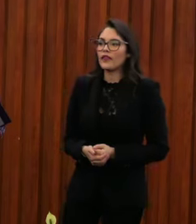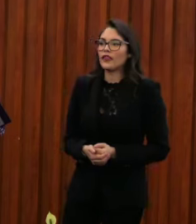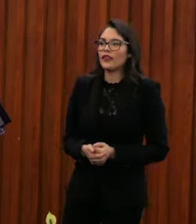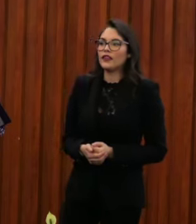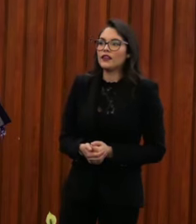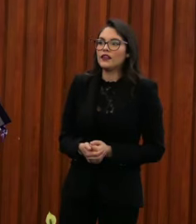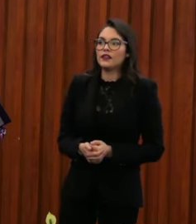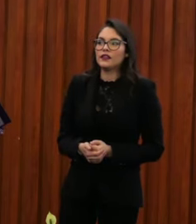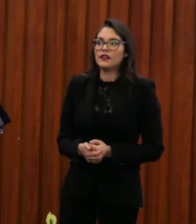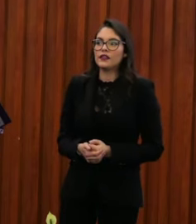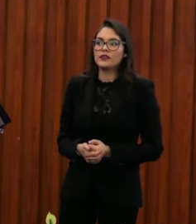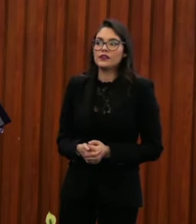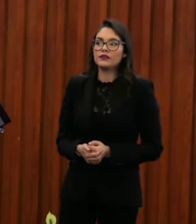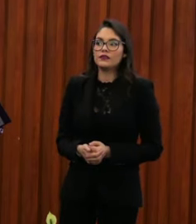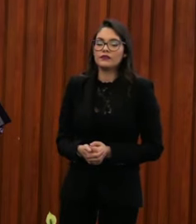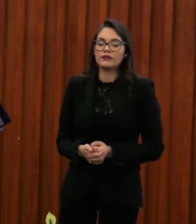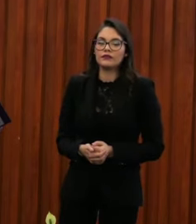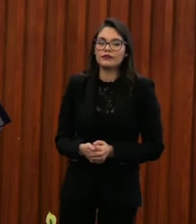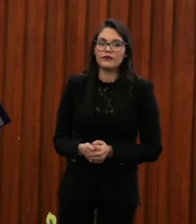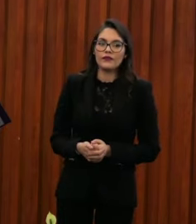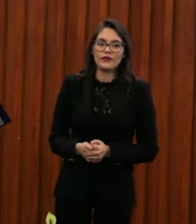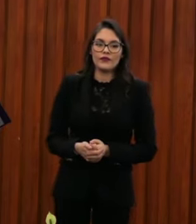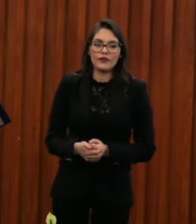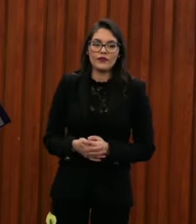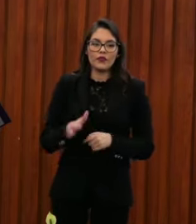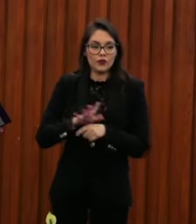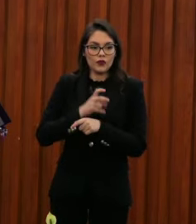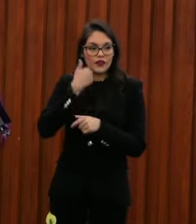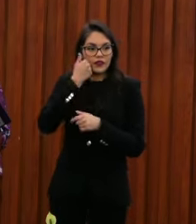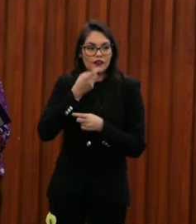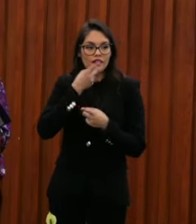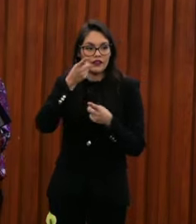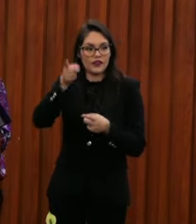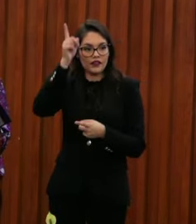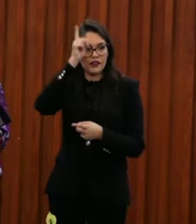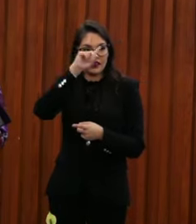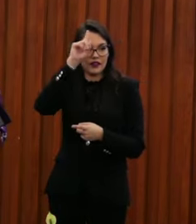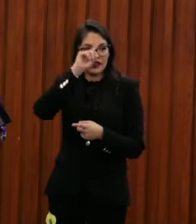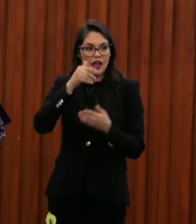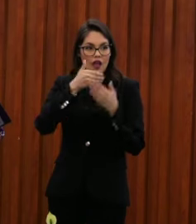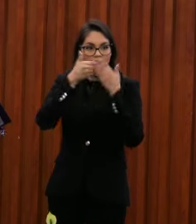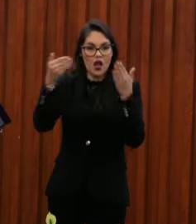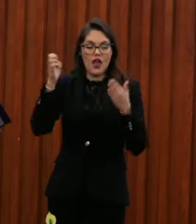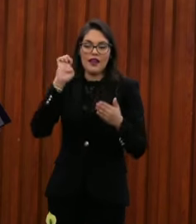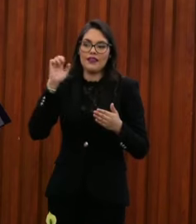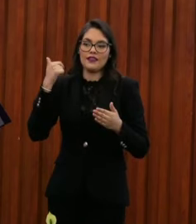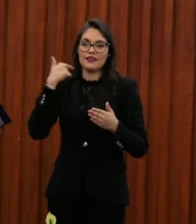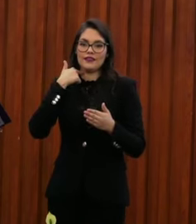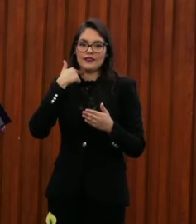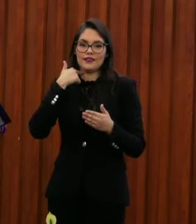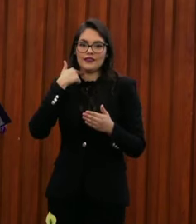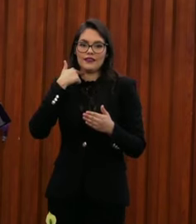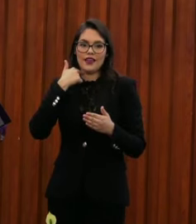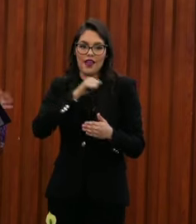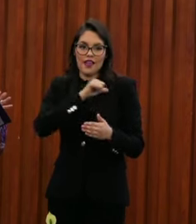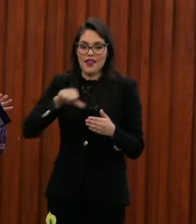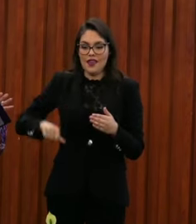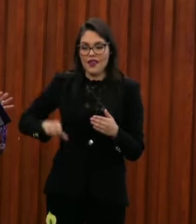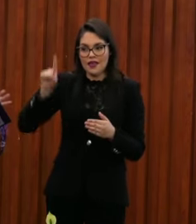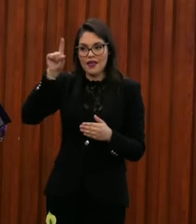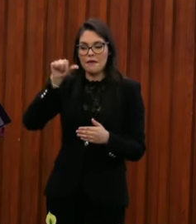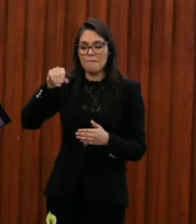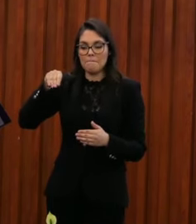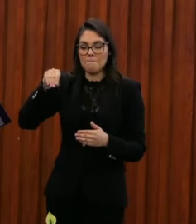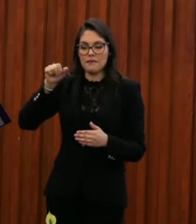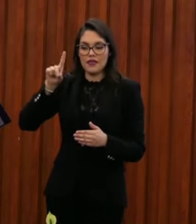escuchen el discurso de Emanuela, la hoy exalcaldesa de Madrid. En ella hace referencia a algo,